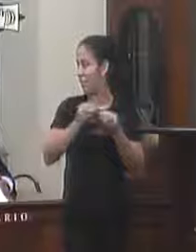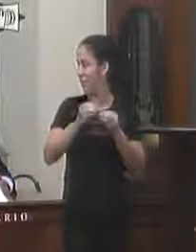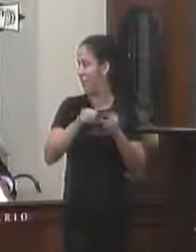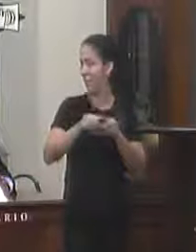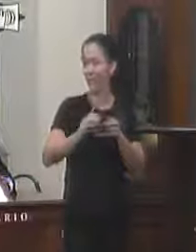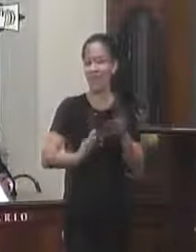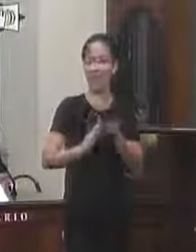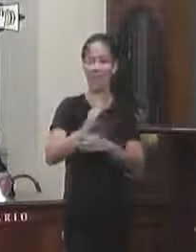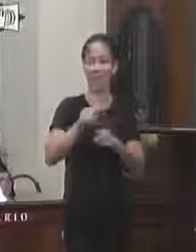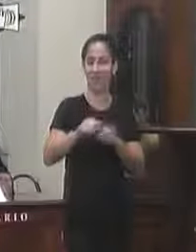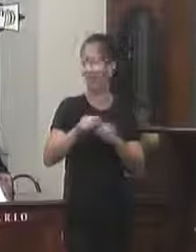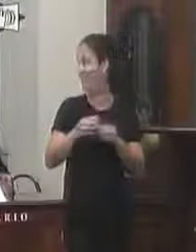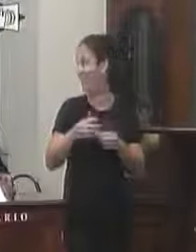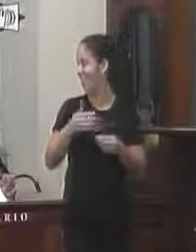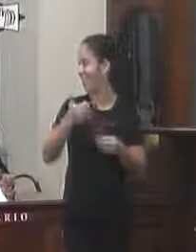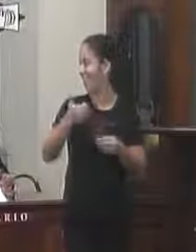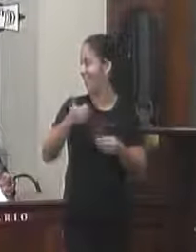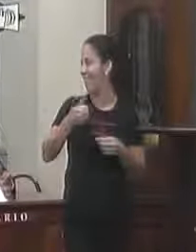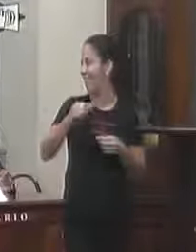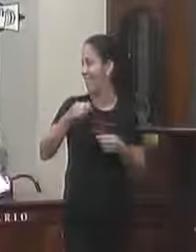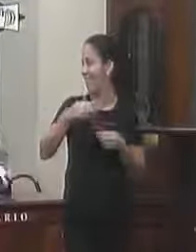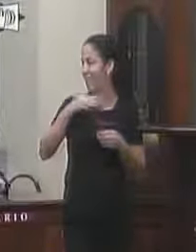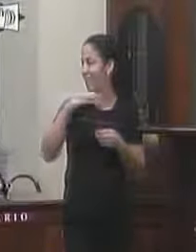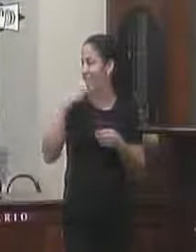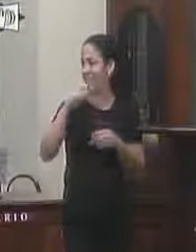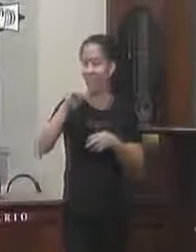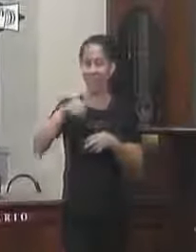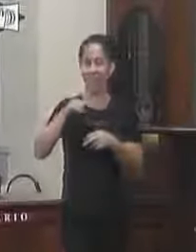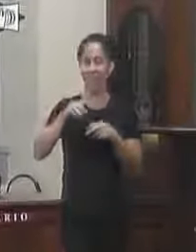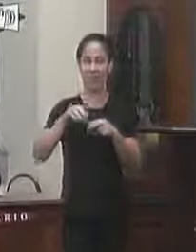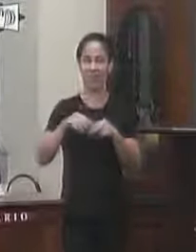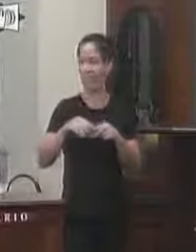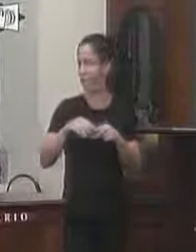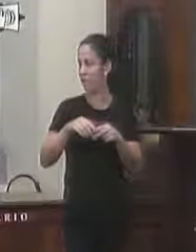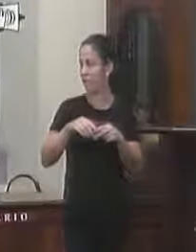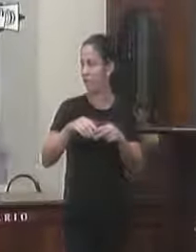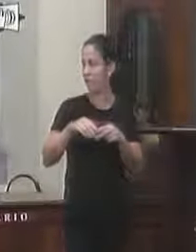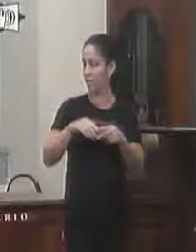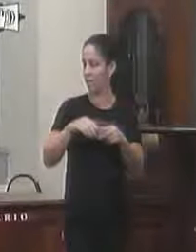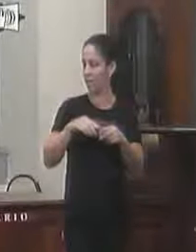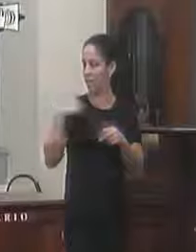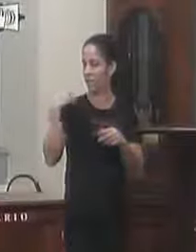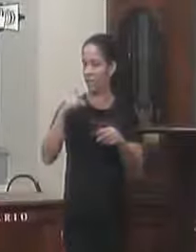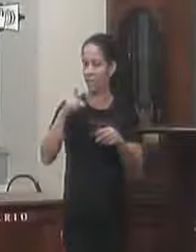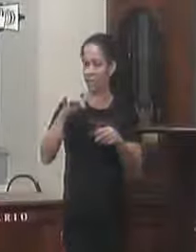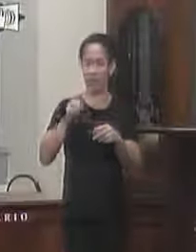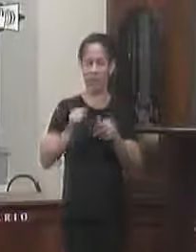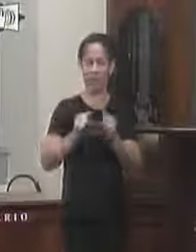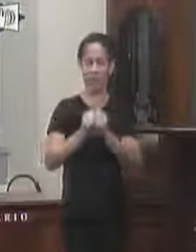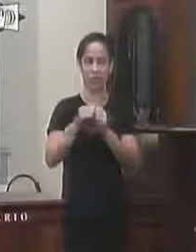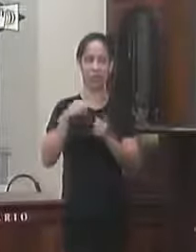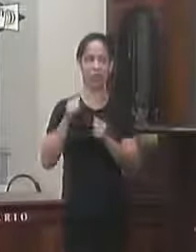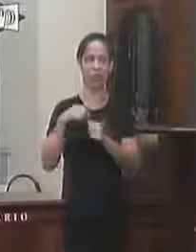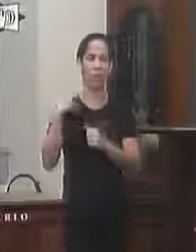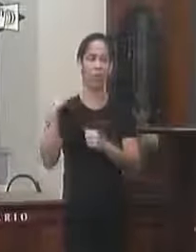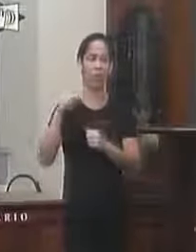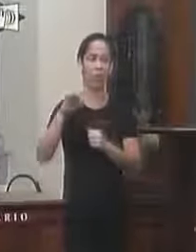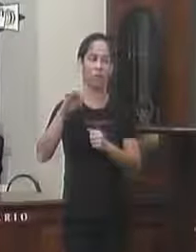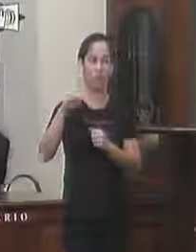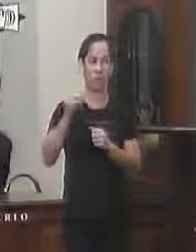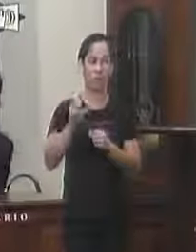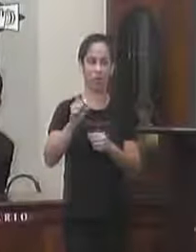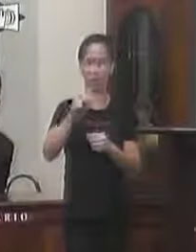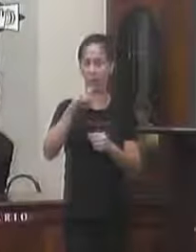aprovada sala das comissões 29 de julho vereador David Nogueira e acompanhe a Michele Cabral e o Saulo